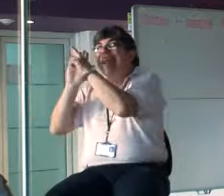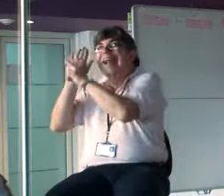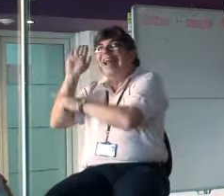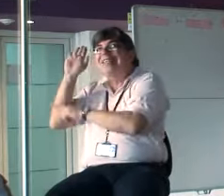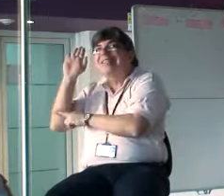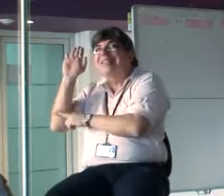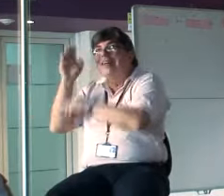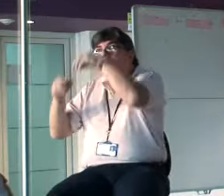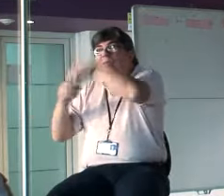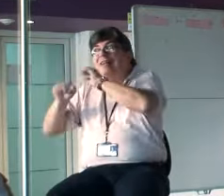están claras.